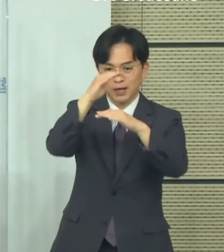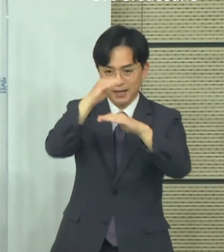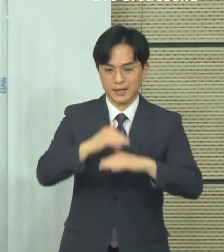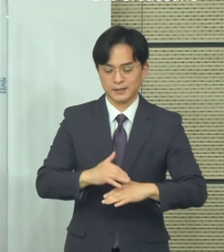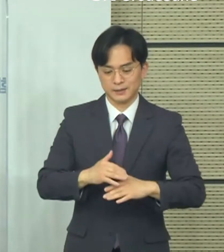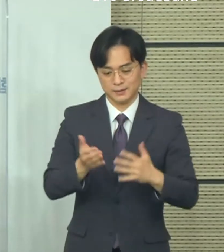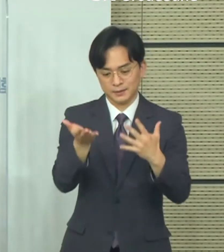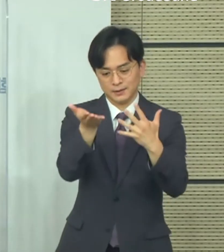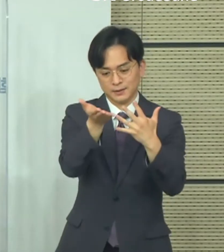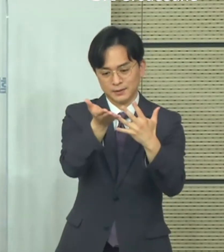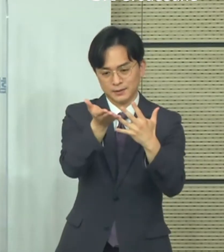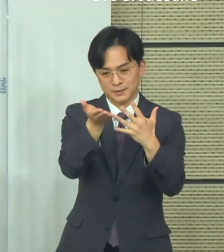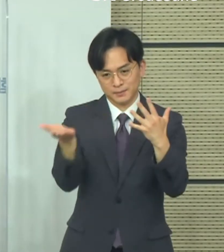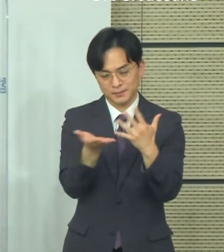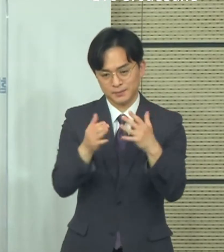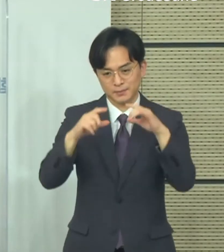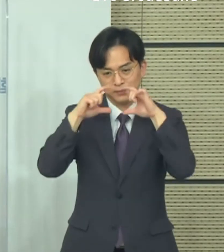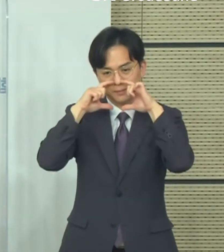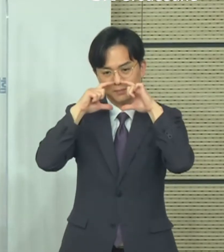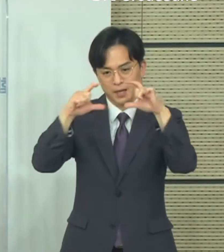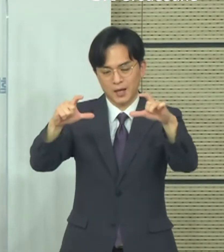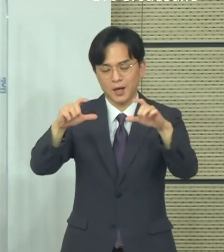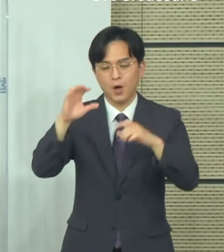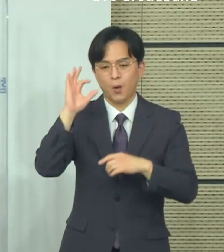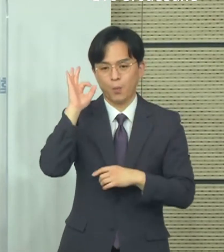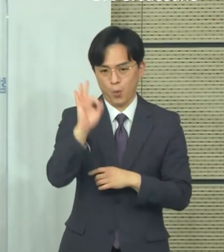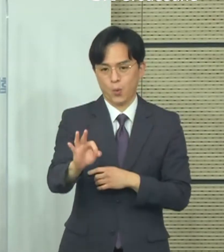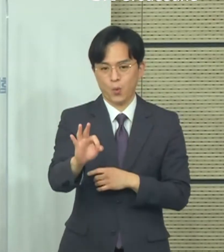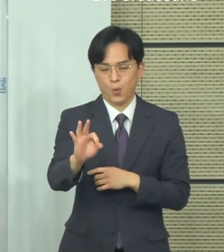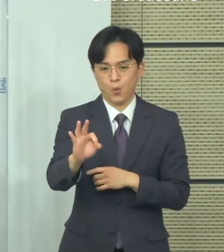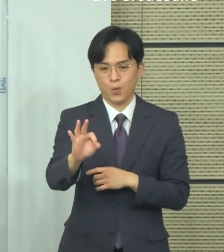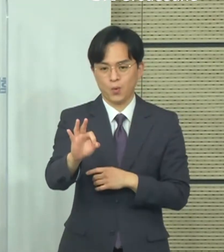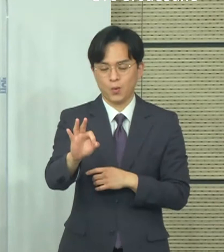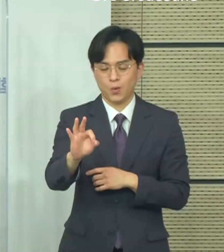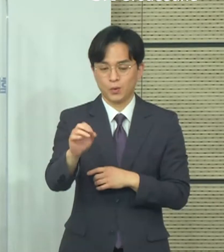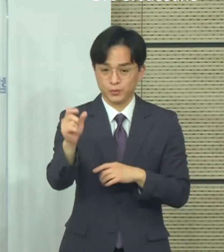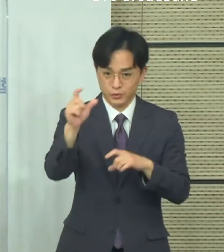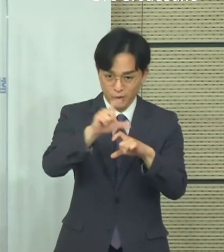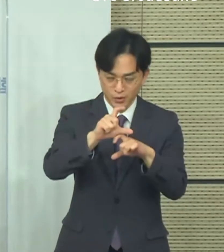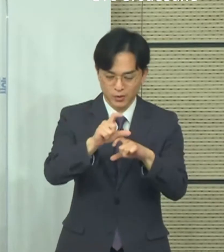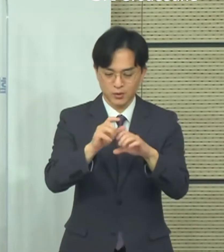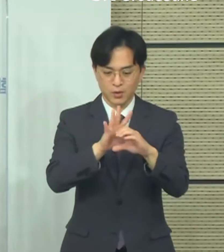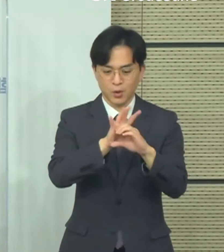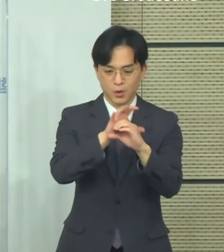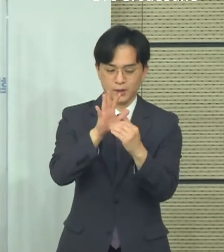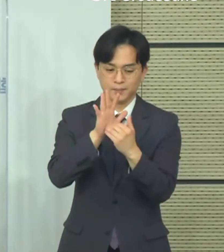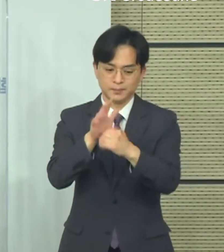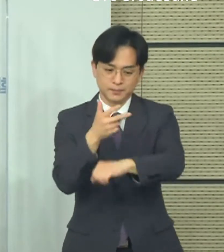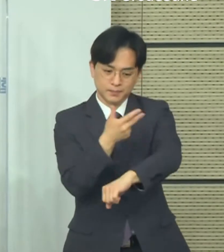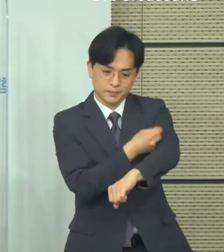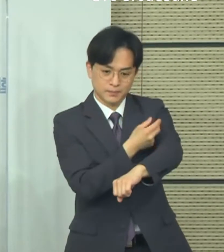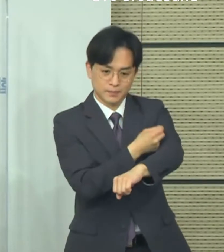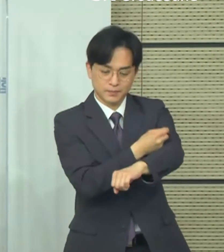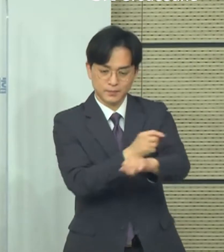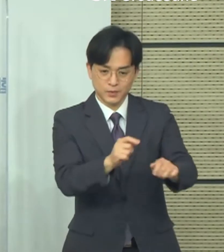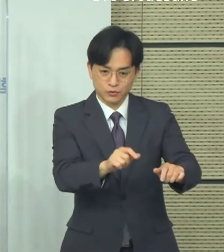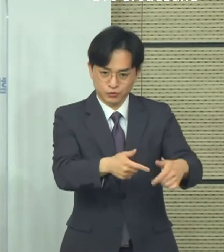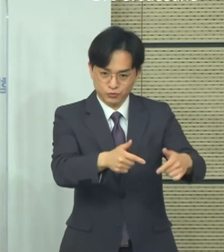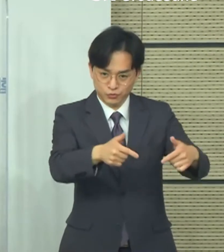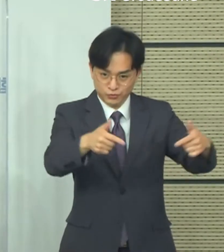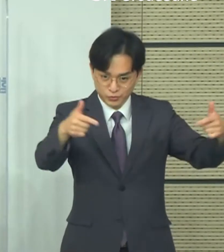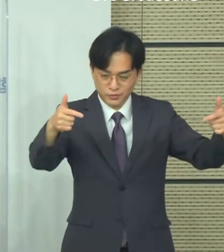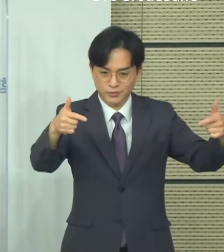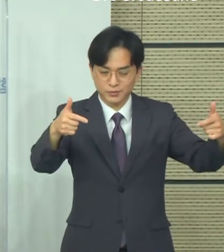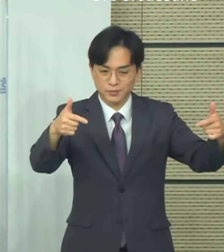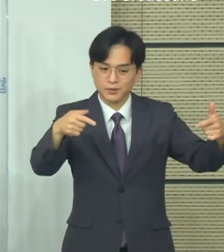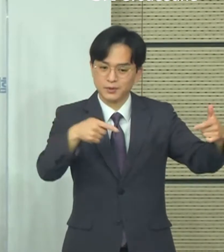3주간의 어떤 유행사항들 그리고 예방접종이 계속해서 확대됨으로 인해서 발생할 수 있는 어떤 면역에 대한